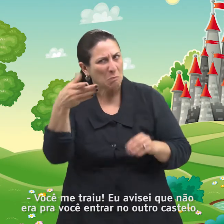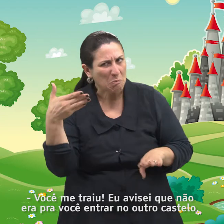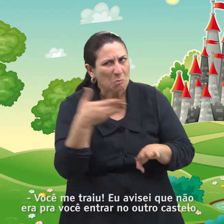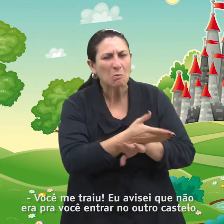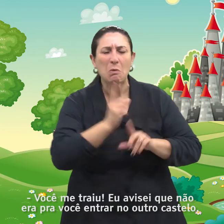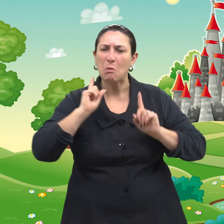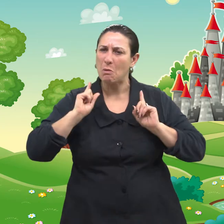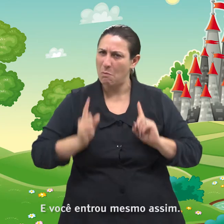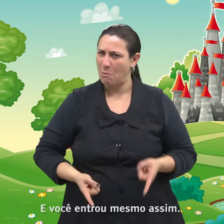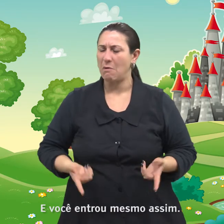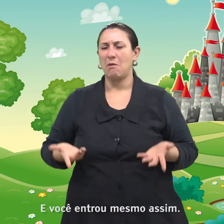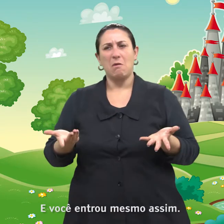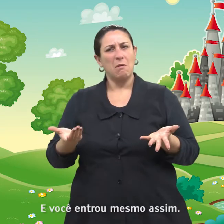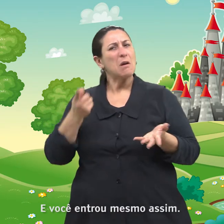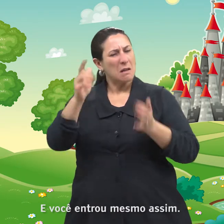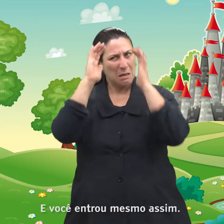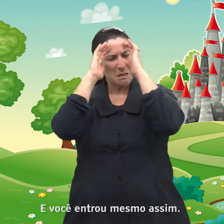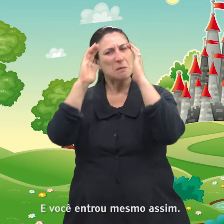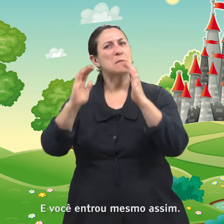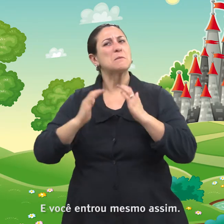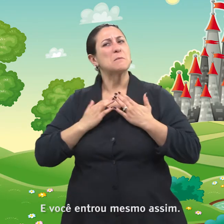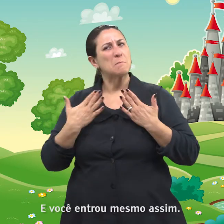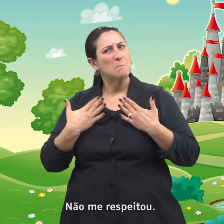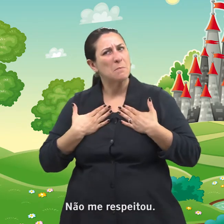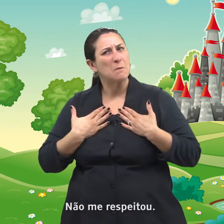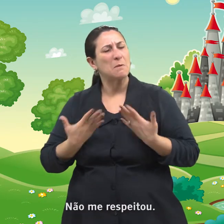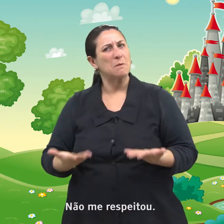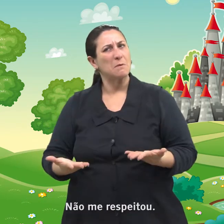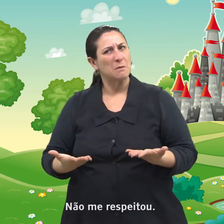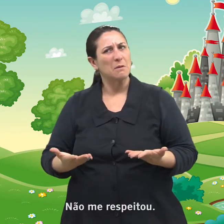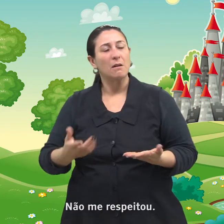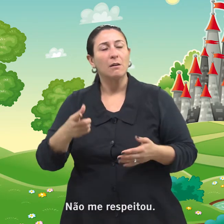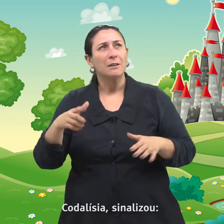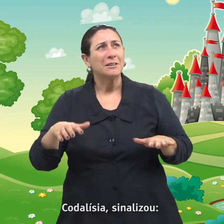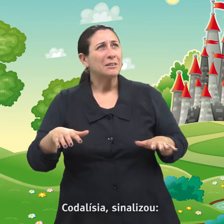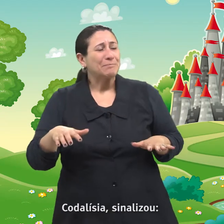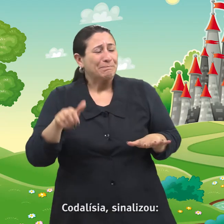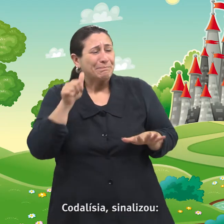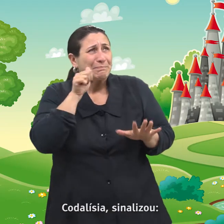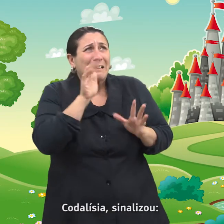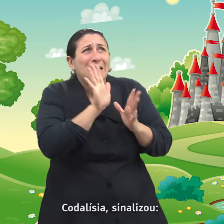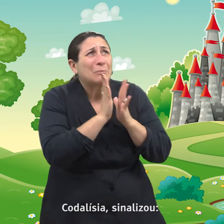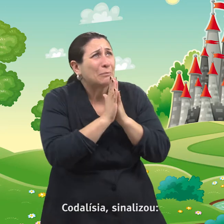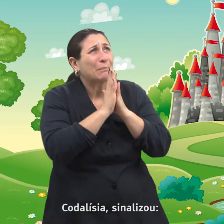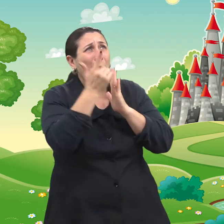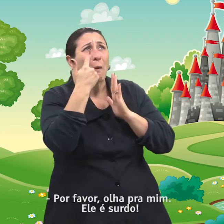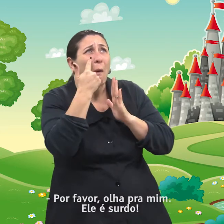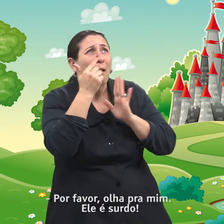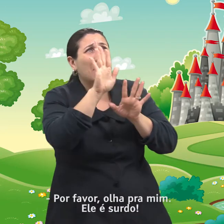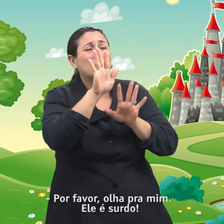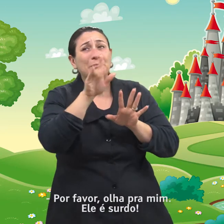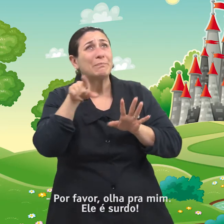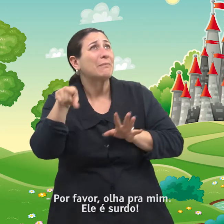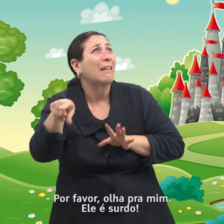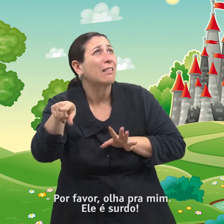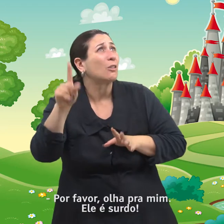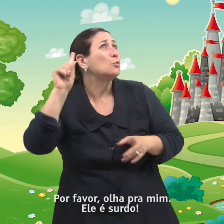castelo. E você entrou mesmo assim. Não me respeitou. Codalísia sinalizou. Por favor, olha para mim.